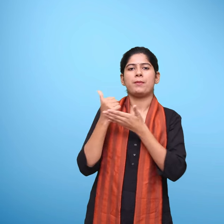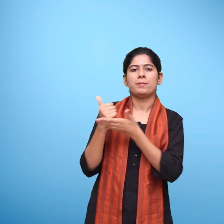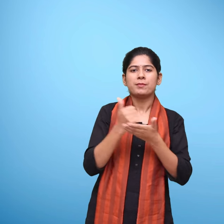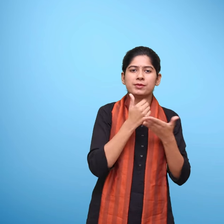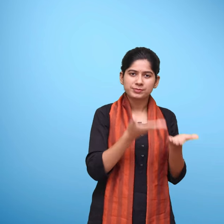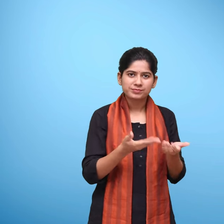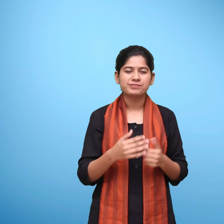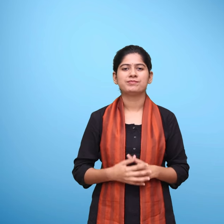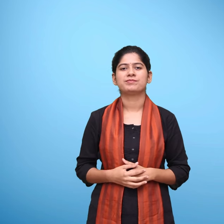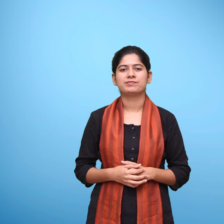मदद करेंगे